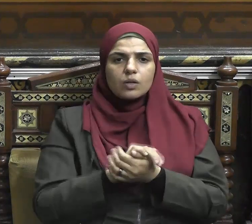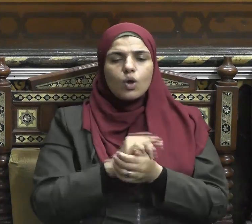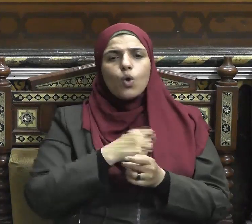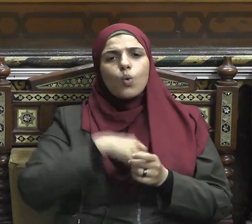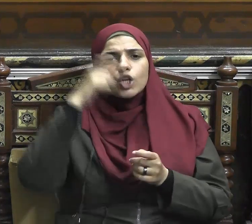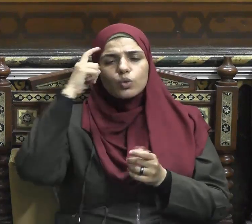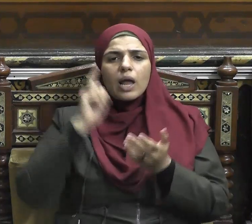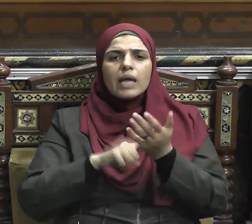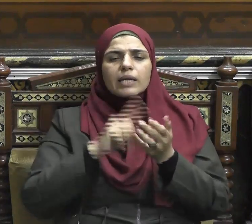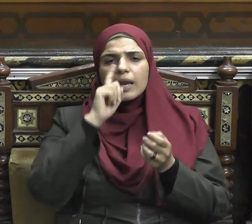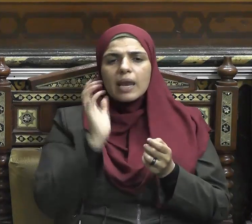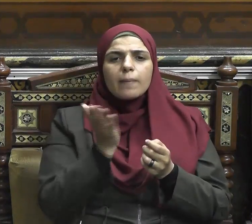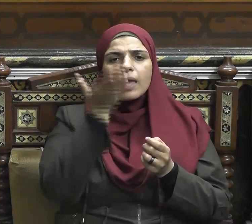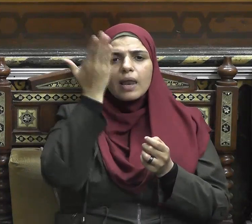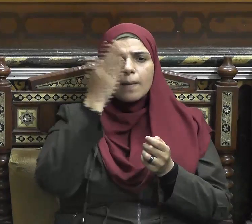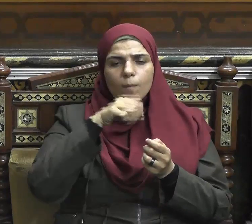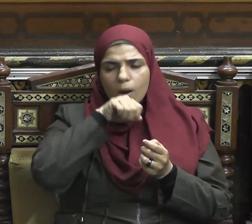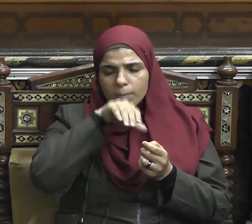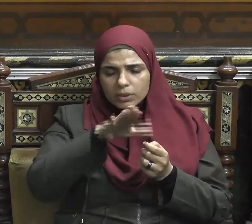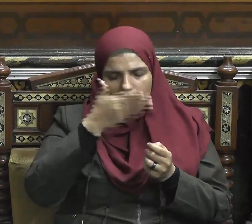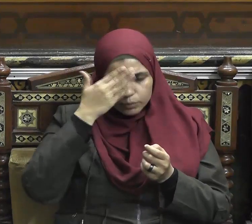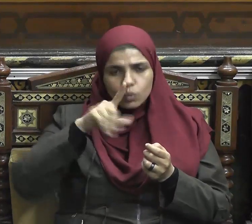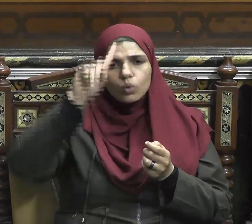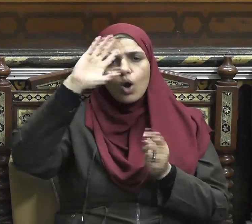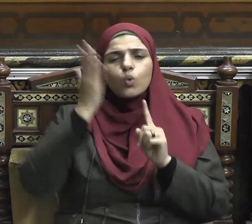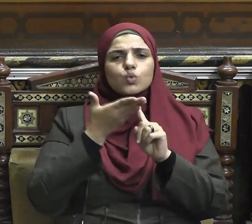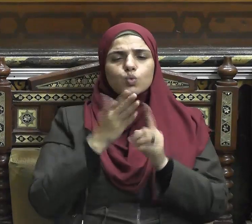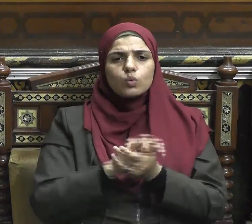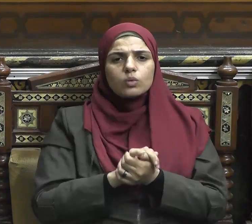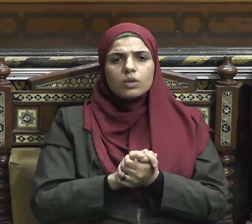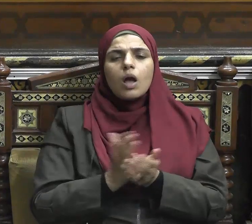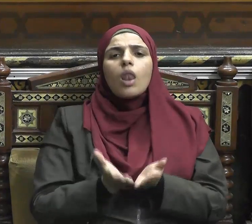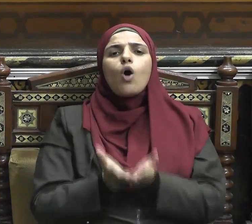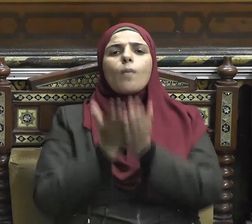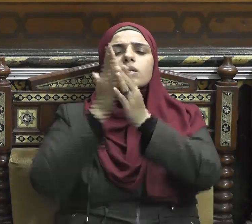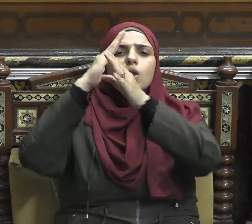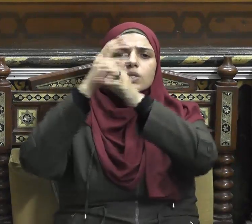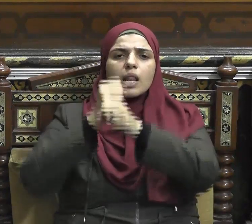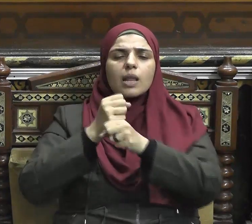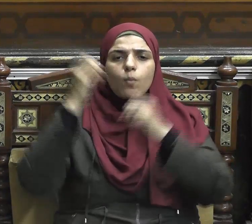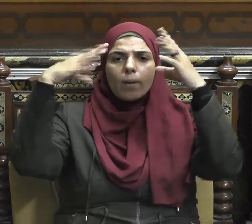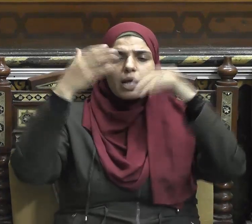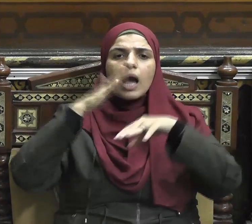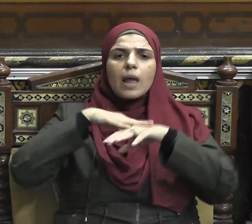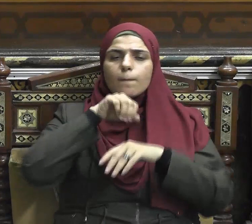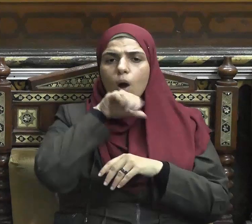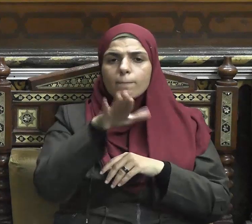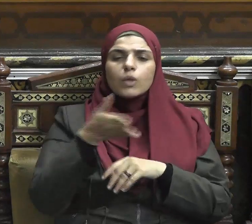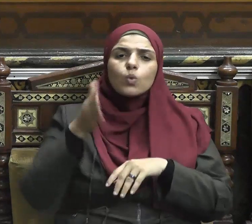فليقل خيرا أو ليسكت أقول قولي هذا وأستغفر الله لي